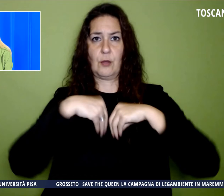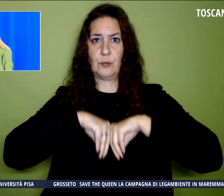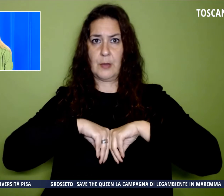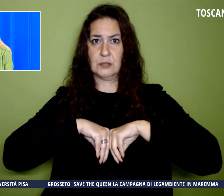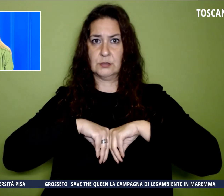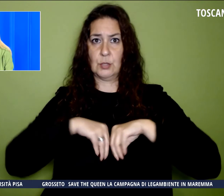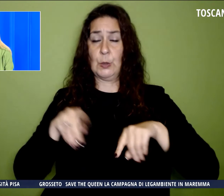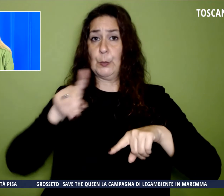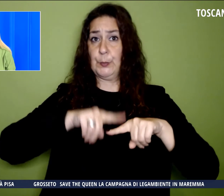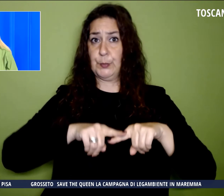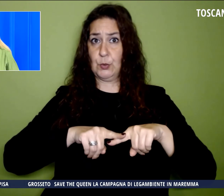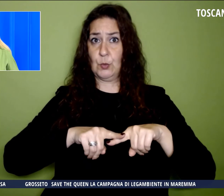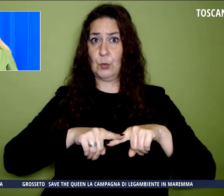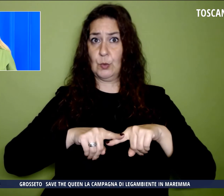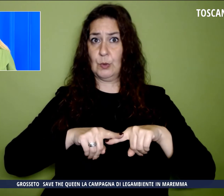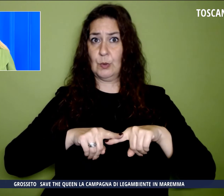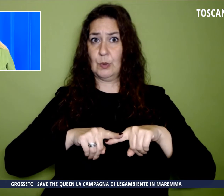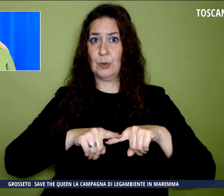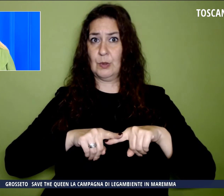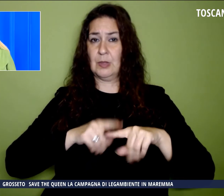criticità denunciate.